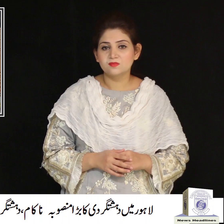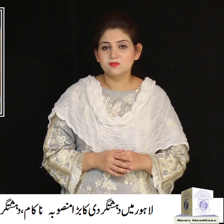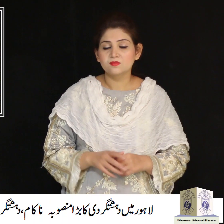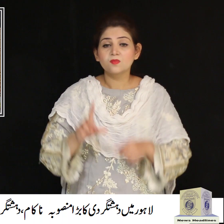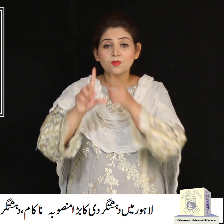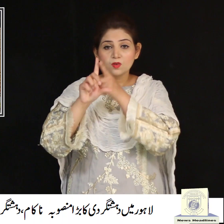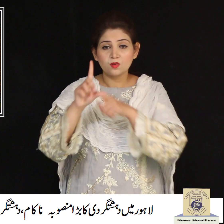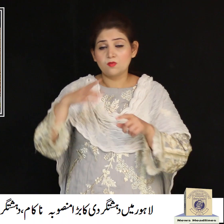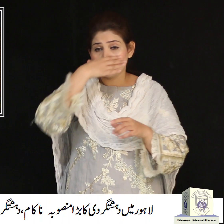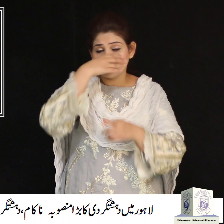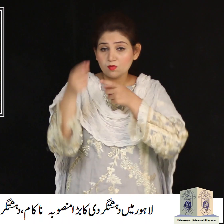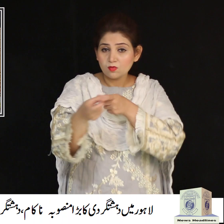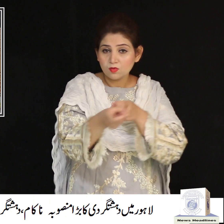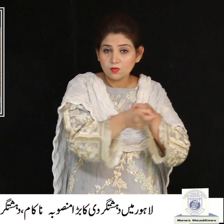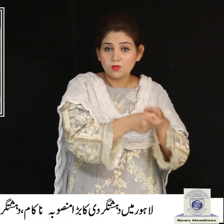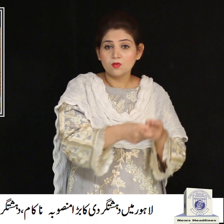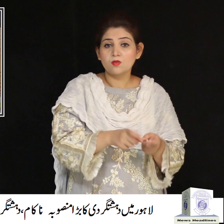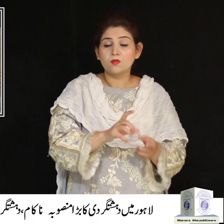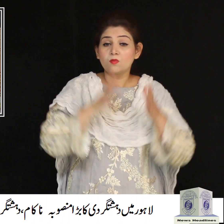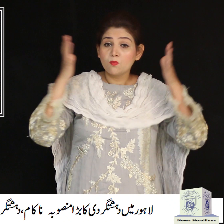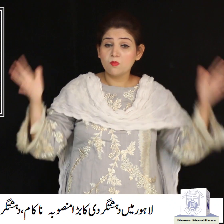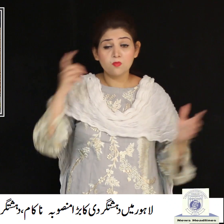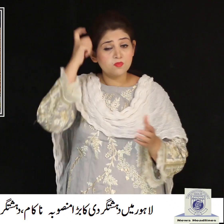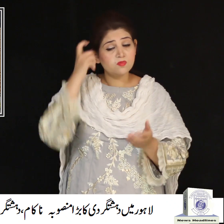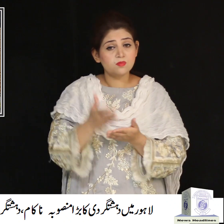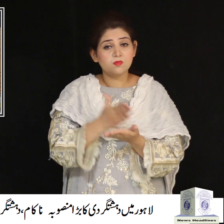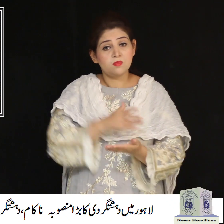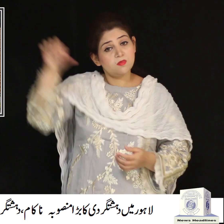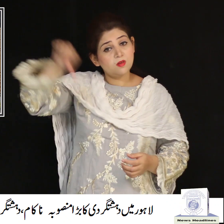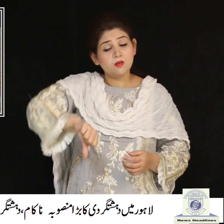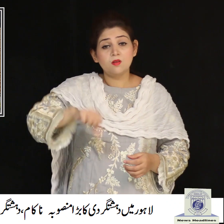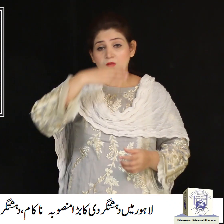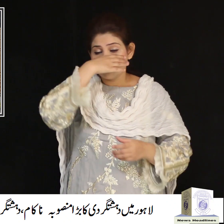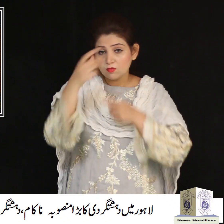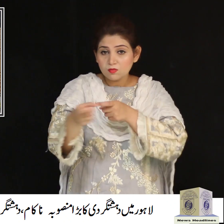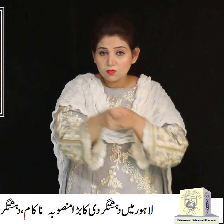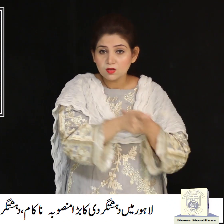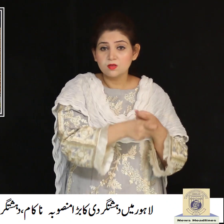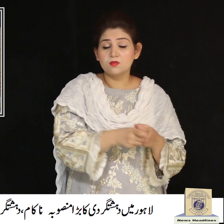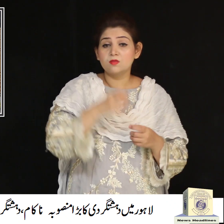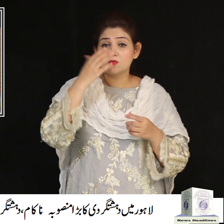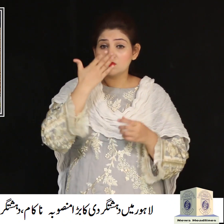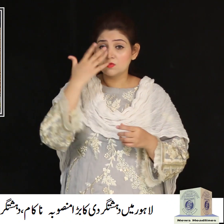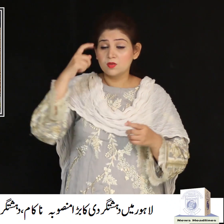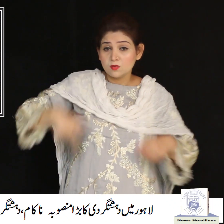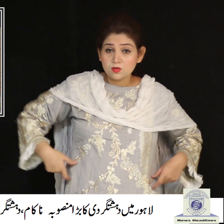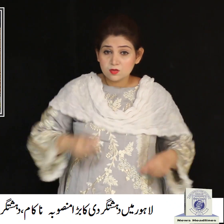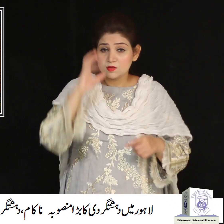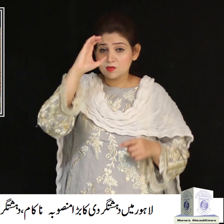لاہور میں دہشتگردی کا بڑا منصوبہ ناکام دہشتگرد کی سی ٹی ٹی پولیس ٹیشن پر